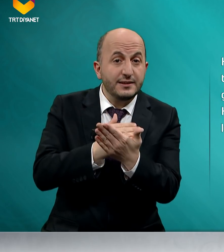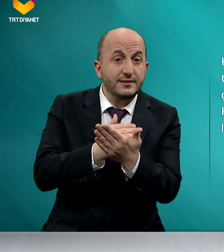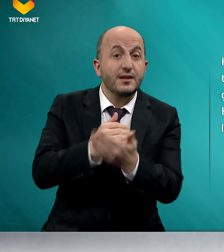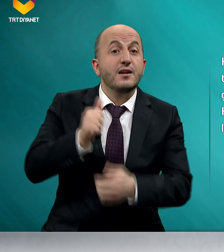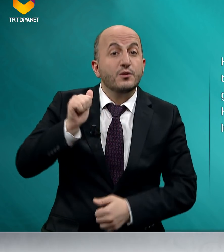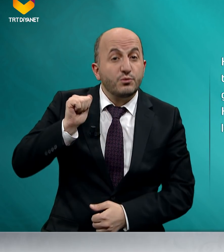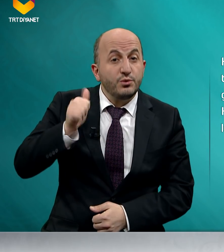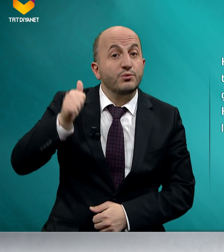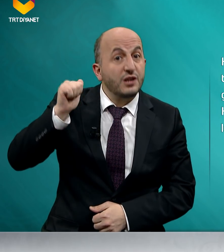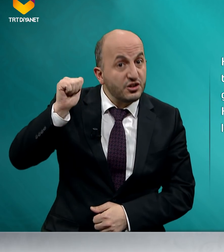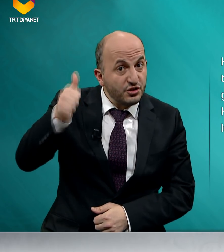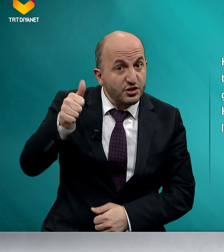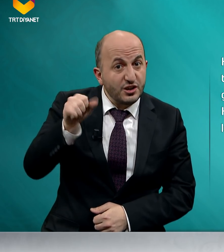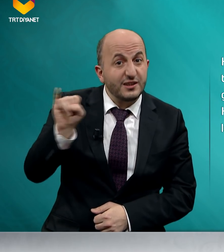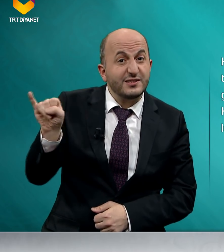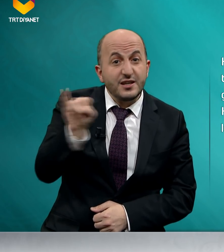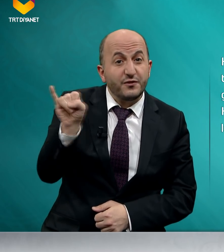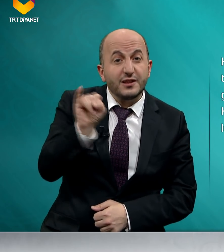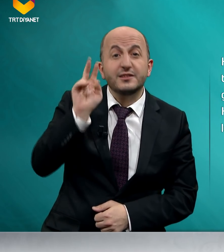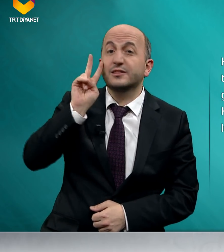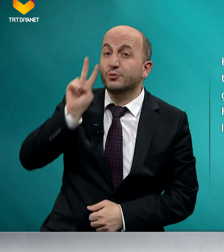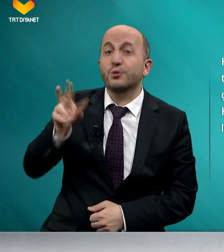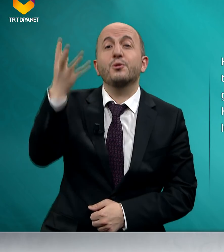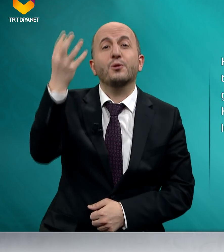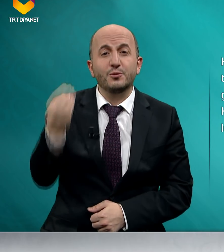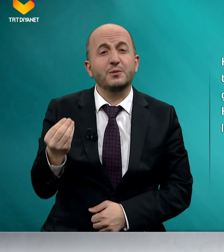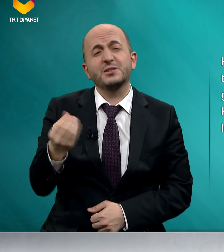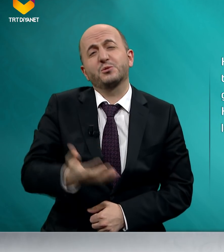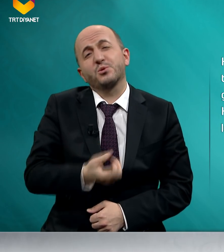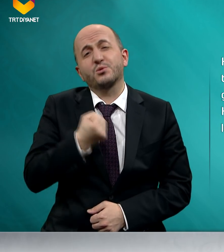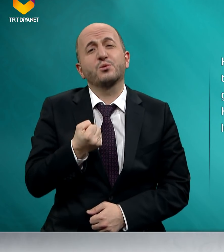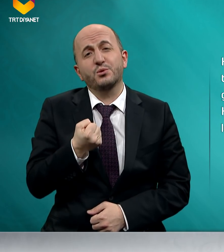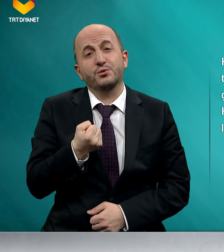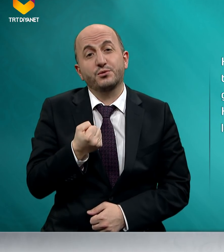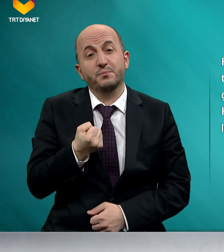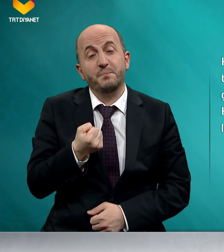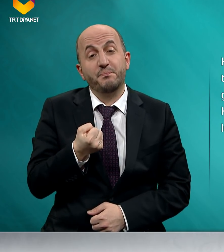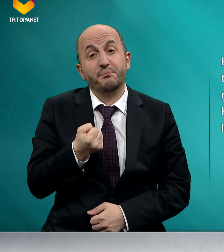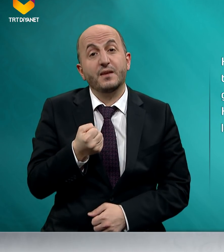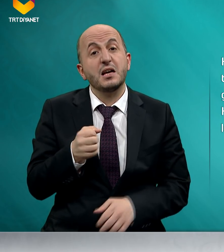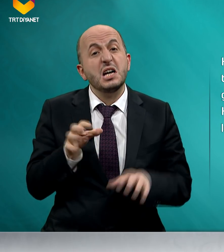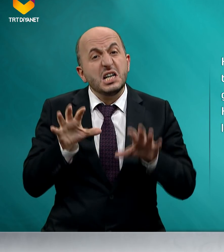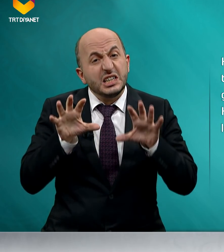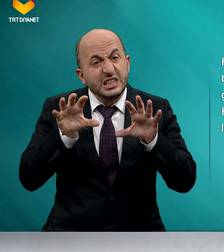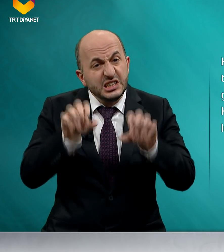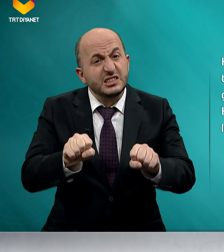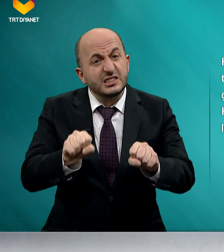gün geçtikçe zayıfladığını görüyor olmamız üzücüdür. Hırs